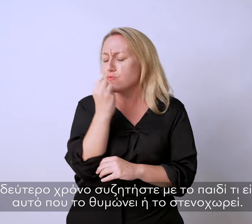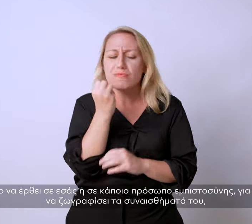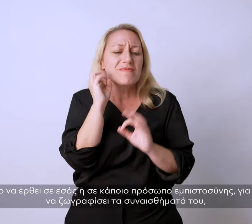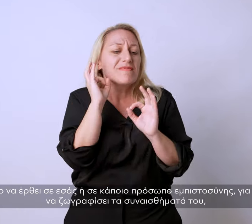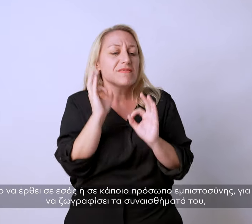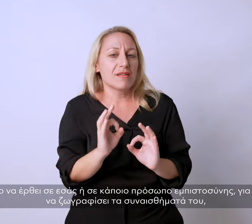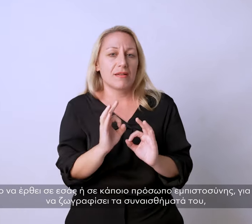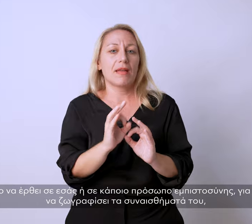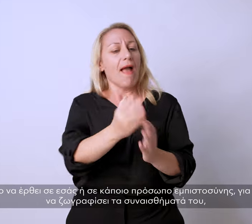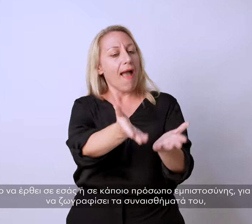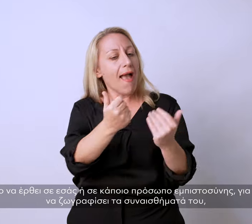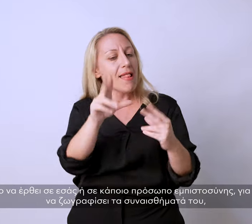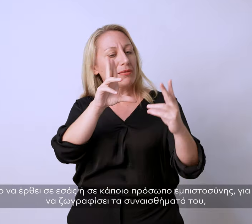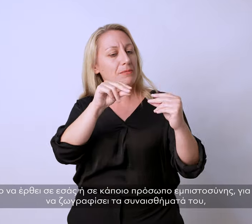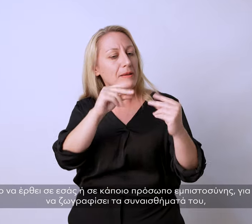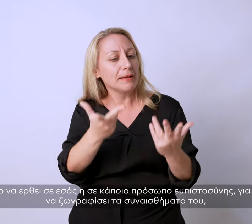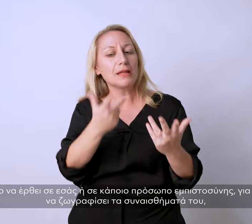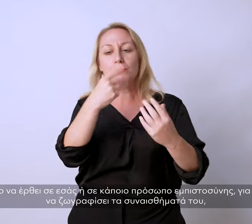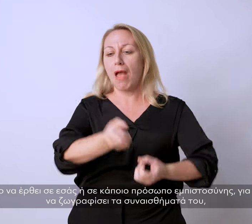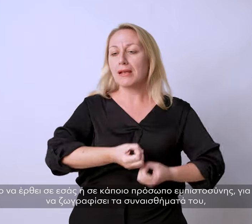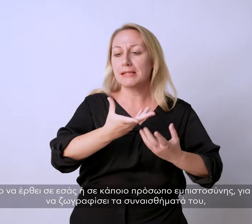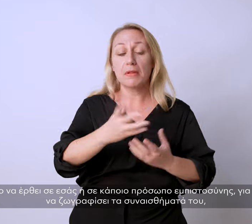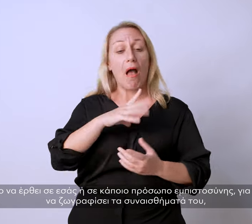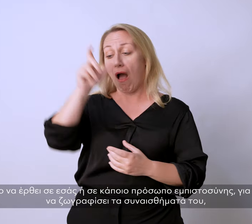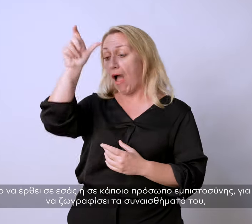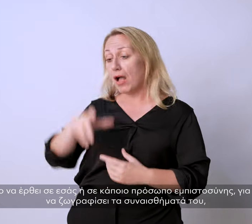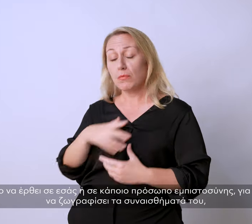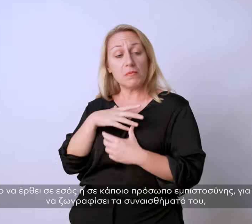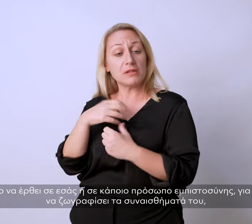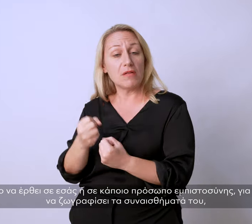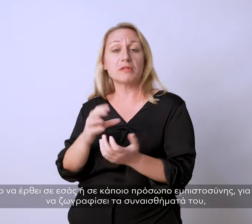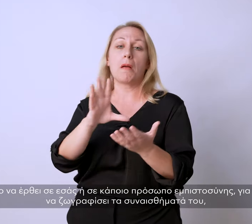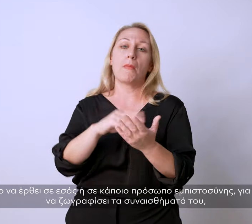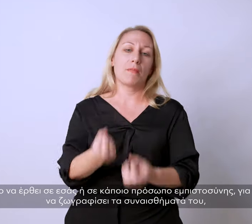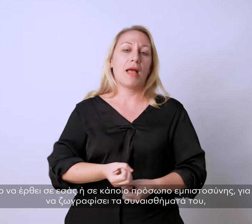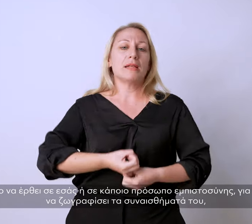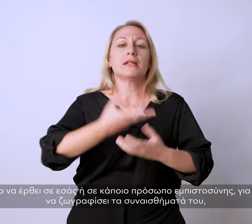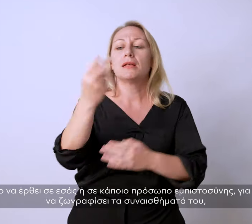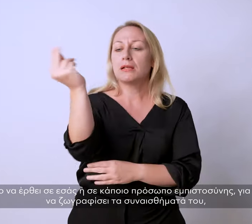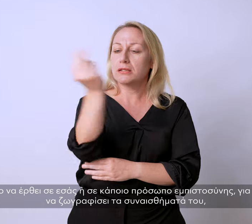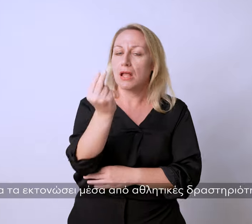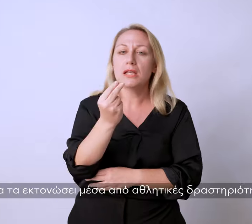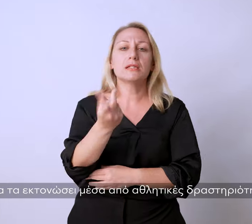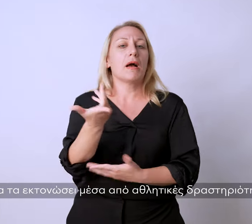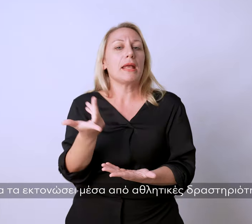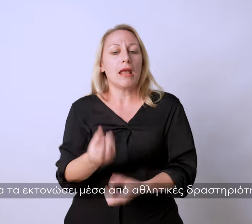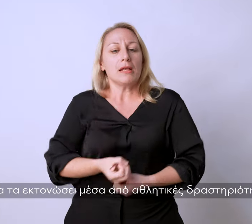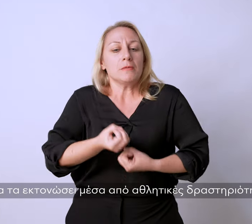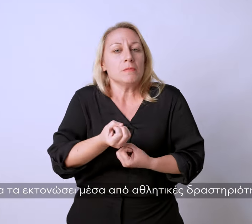Προτρέψτε το να έρθει σε εσάς ή σε κάποιο πρόσωπο εμπιστοσύνης για να μοιραστεί, να ζωγραφίσει τα συναισθήματά του ή να τα εκτονώσει